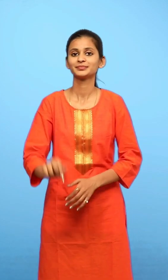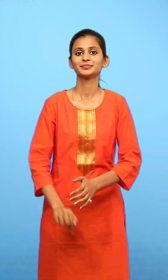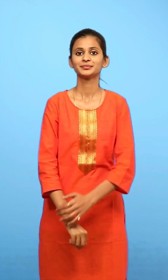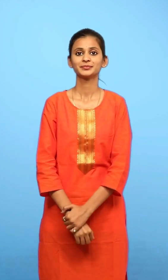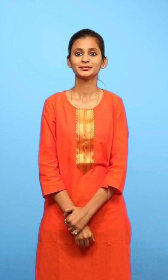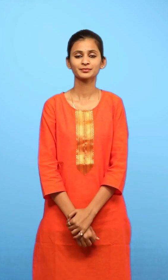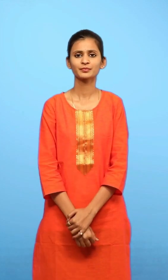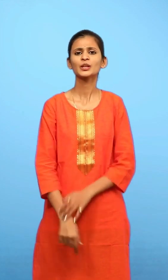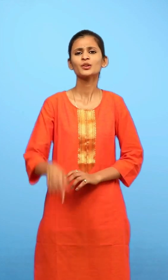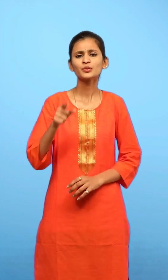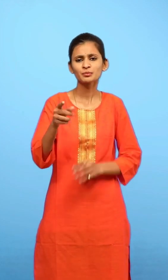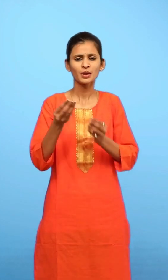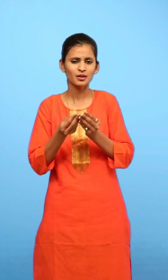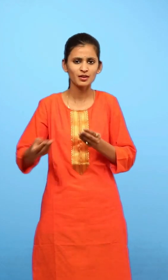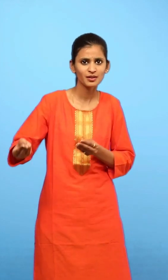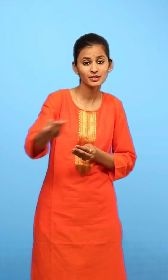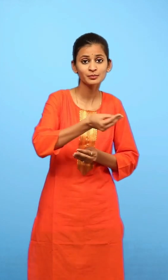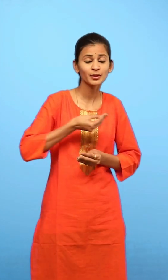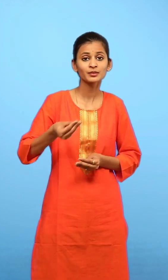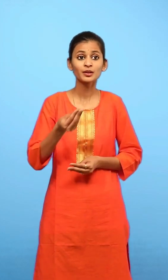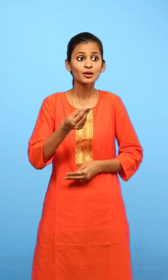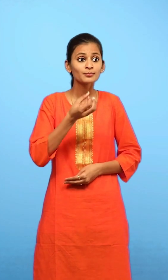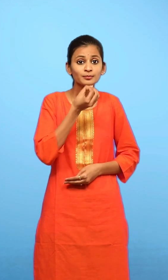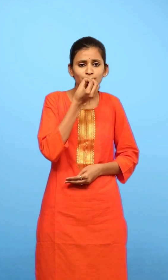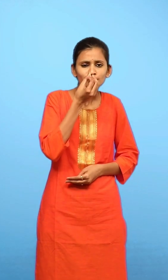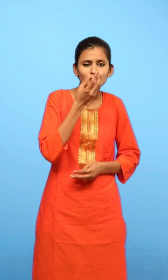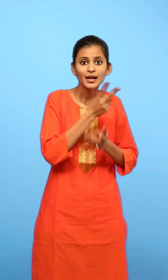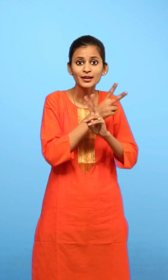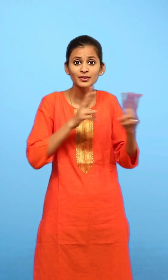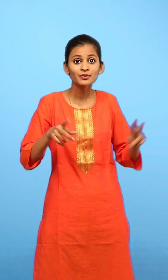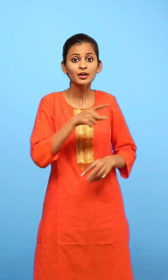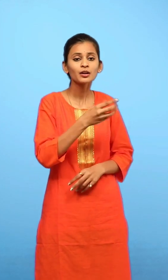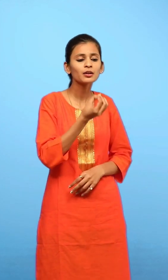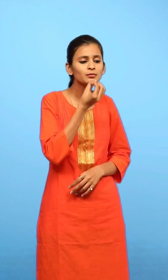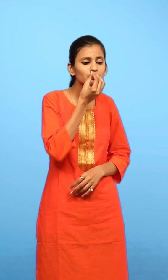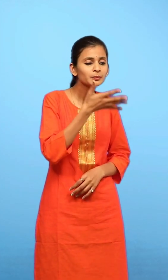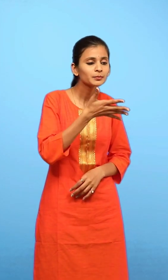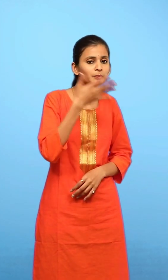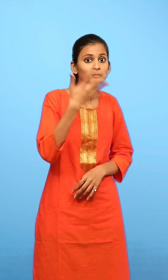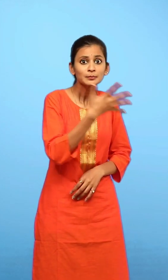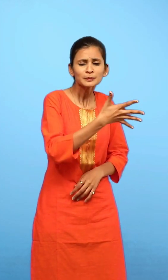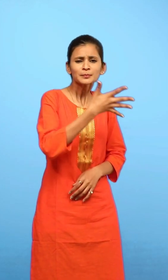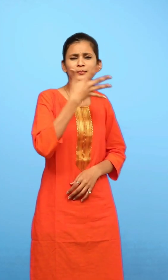तुम्हारे आसपास ऐसे कौन-कौन से फूल है जिनकी बहुत तेज महक है